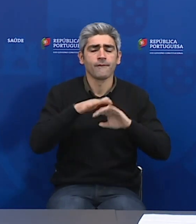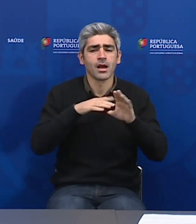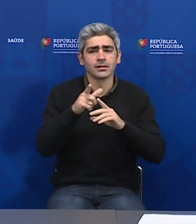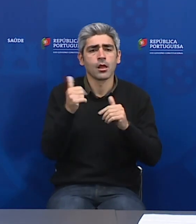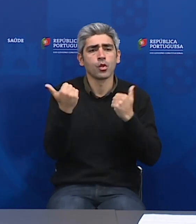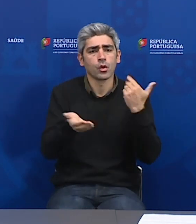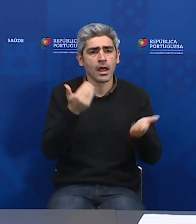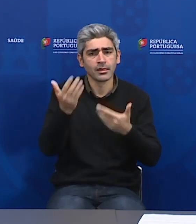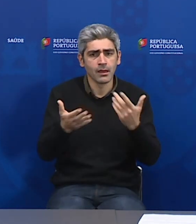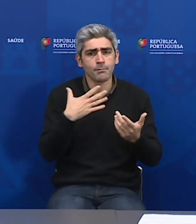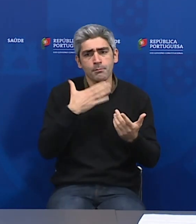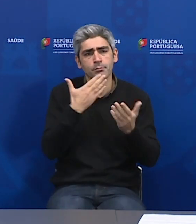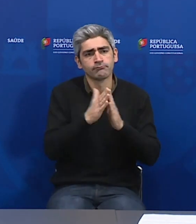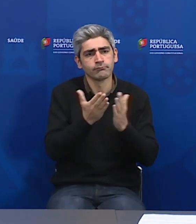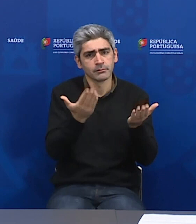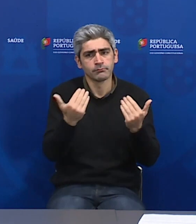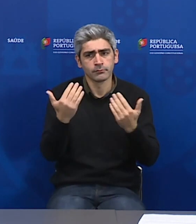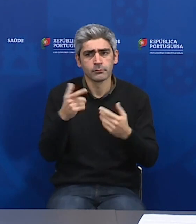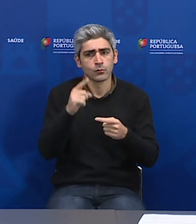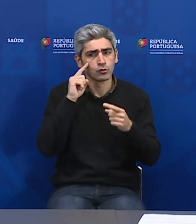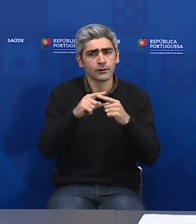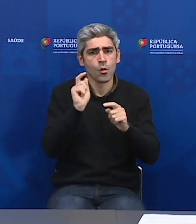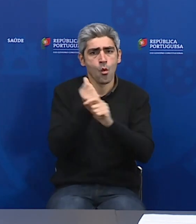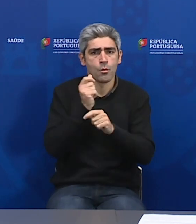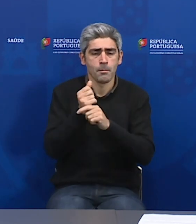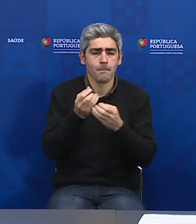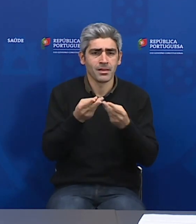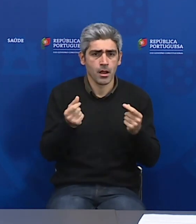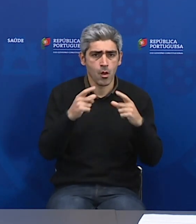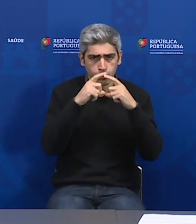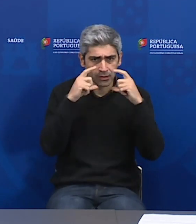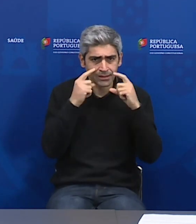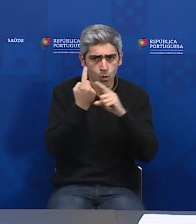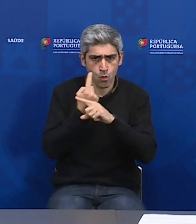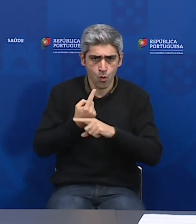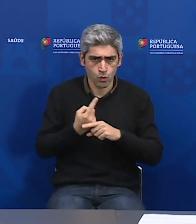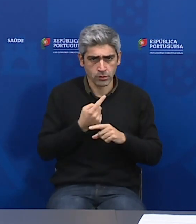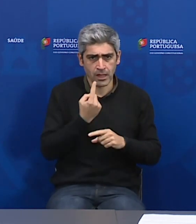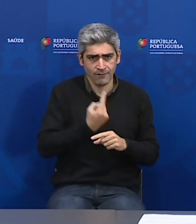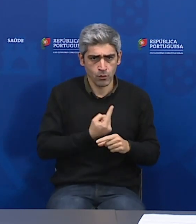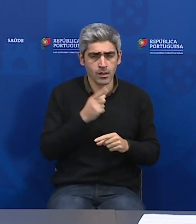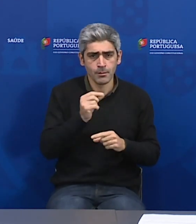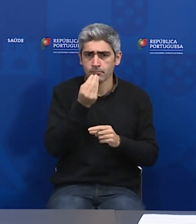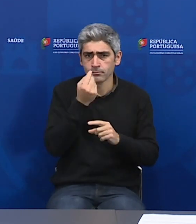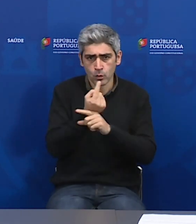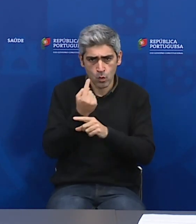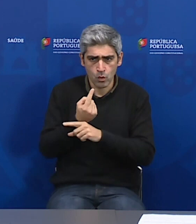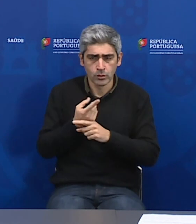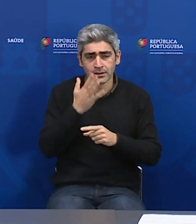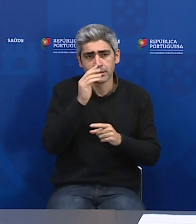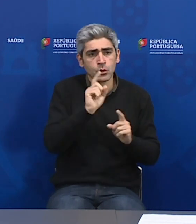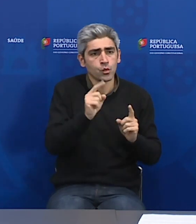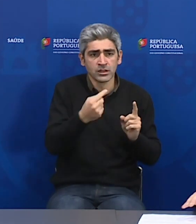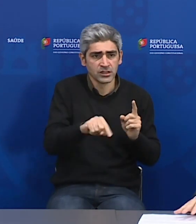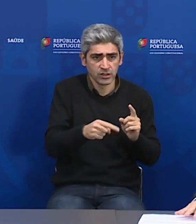façam donativos, e estes donativos também para comprar material de proteção individual e de outros mantimentos. Portanto, se não existe